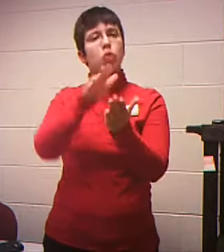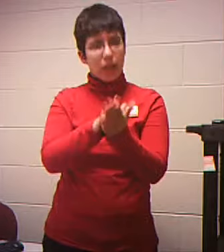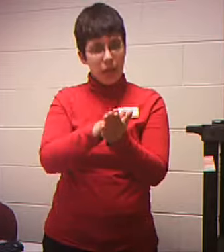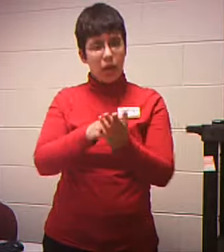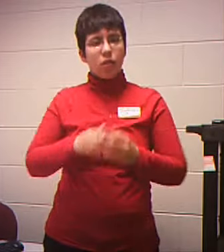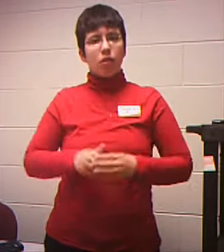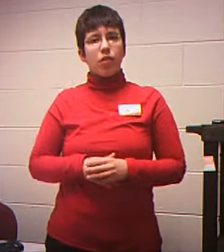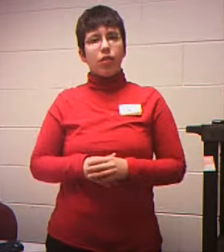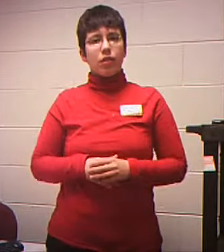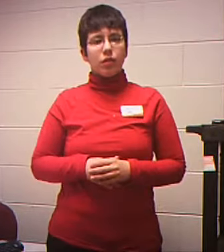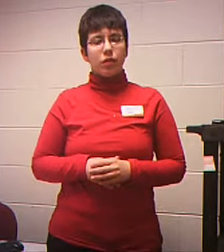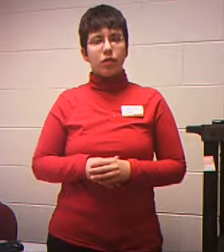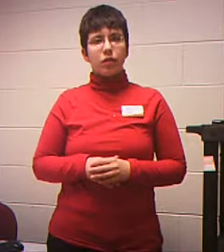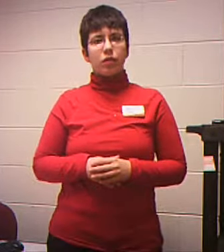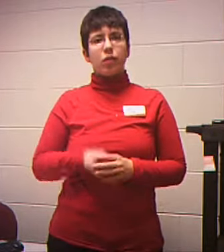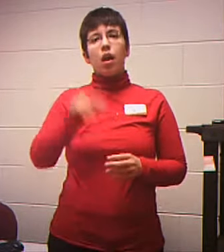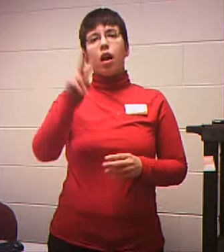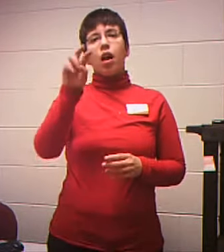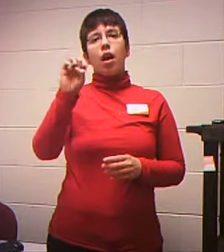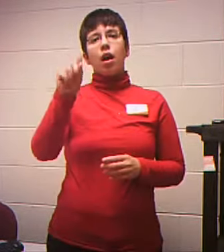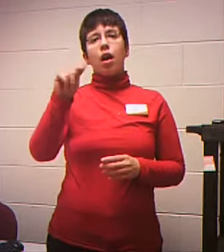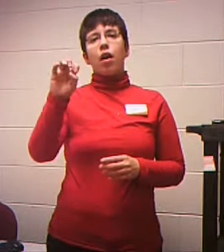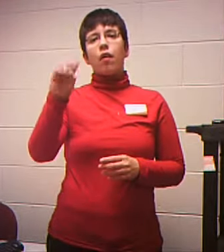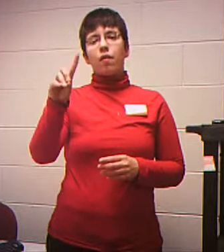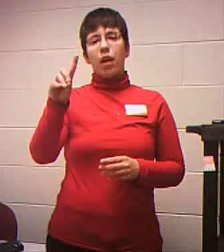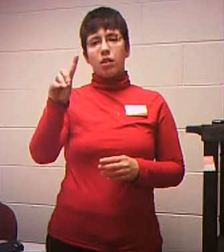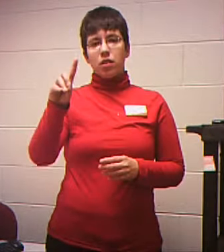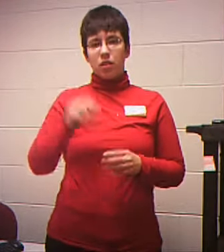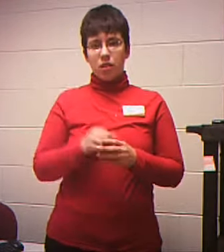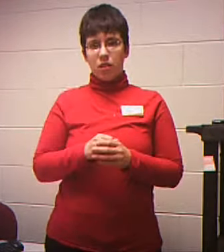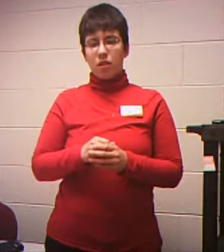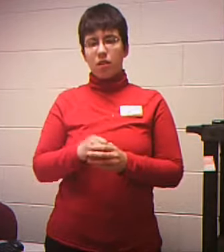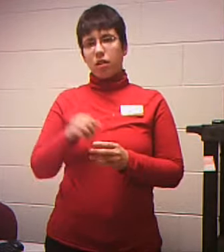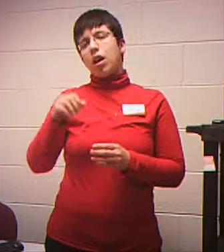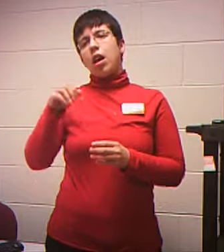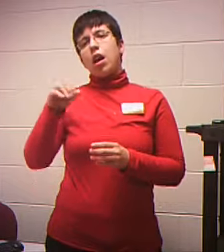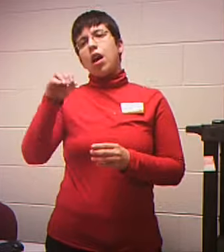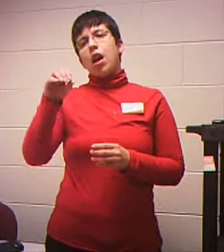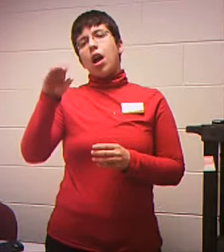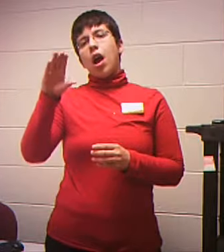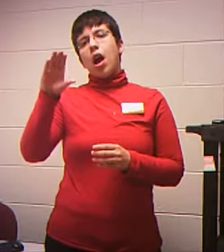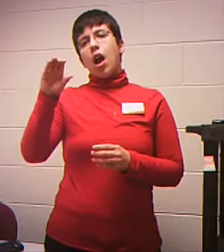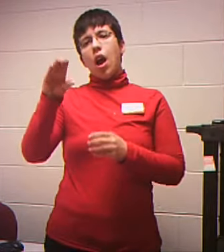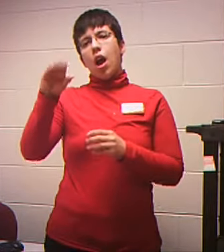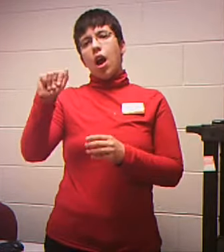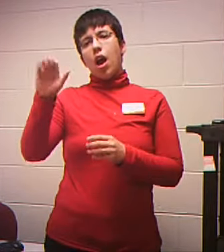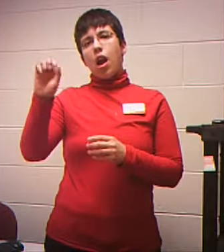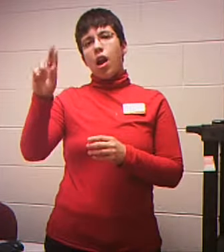Vested and Interested in Retirement account This is where You could put The amount In a 401k That's vested If you wanted to I think it's Actually better To